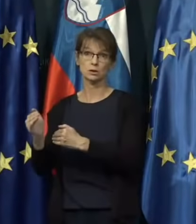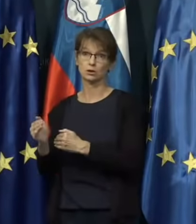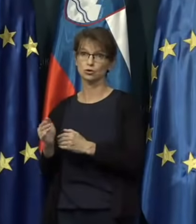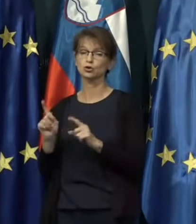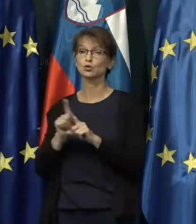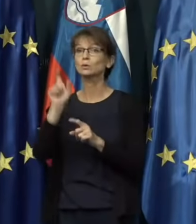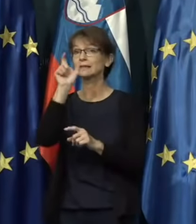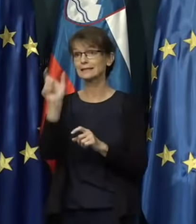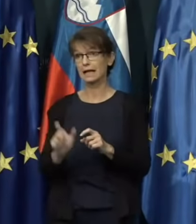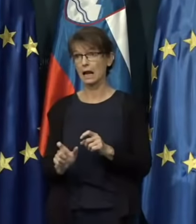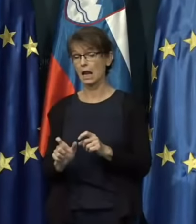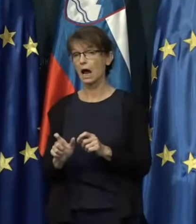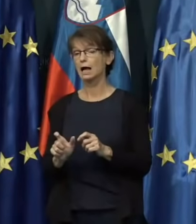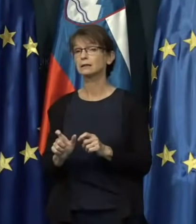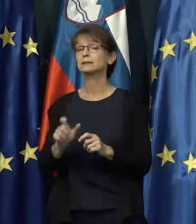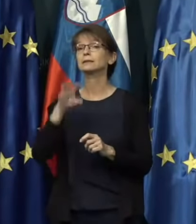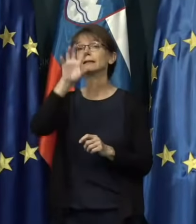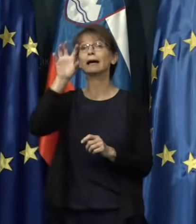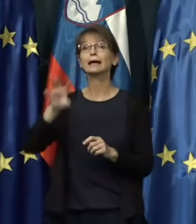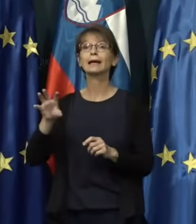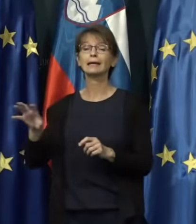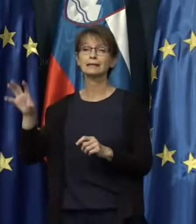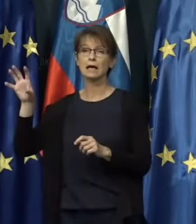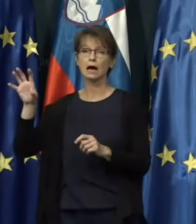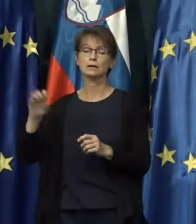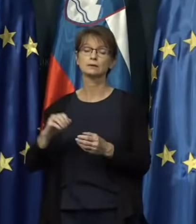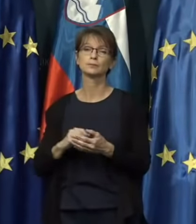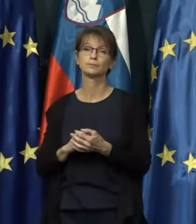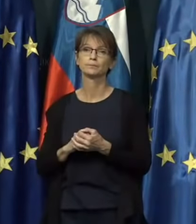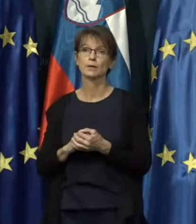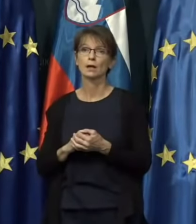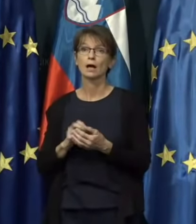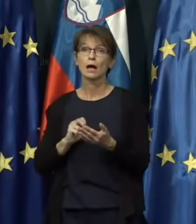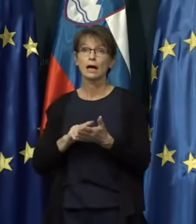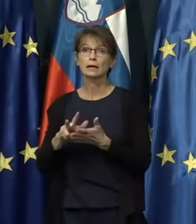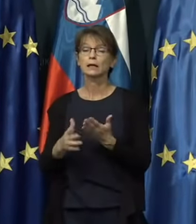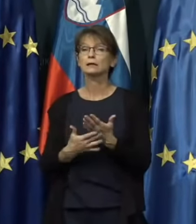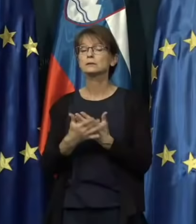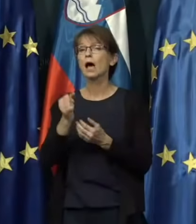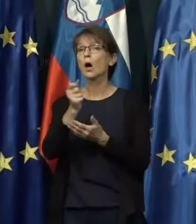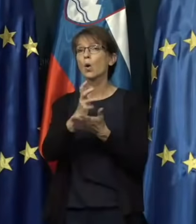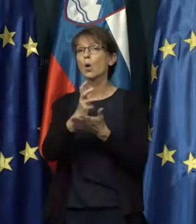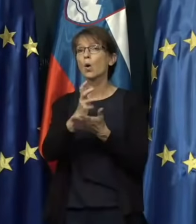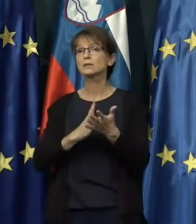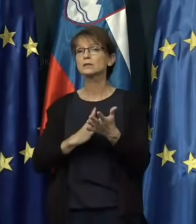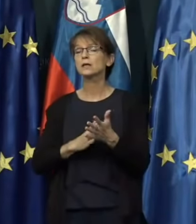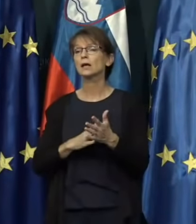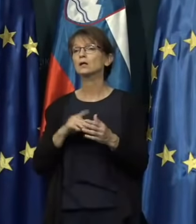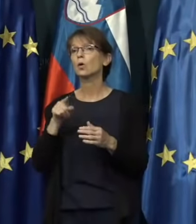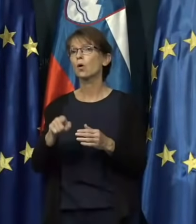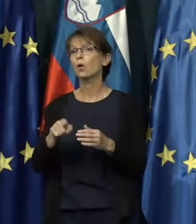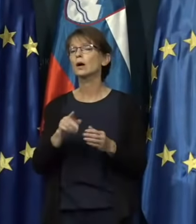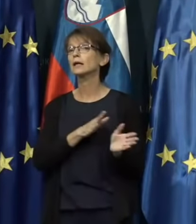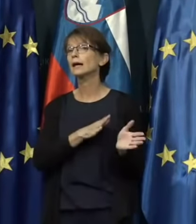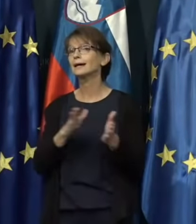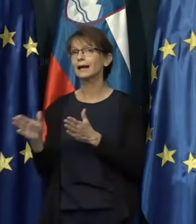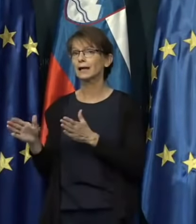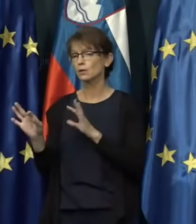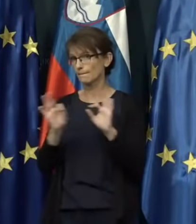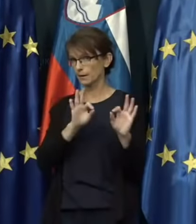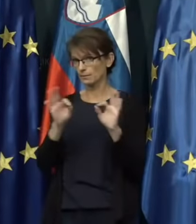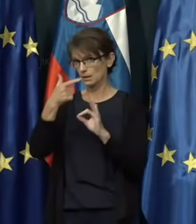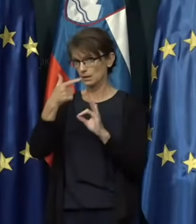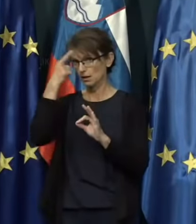tudi v italijanskih regijah. Gre za oceno, ki jo redno pripravlja